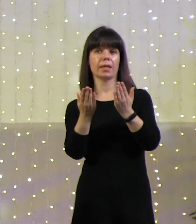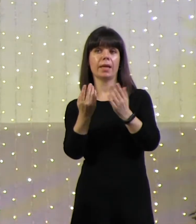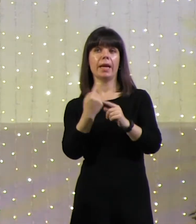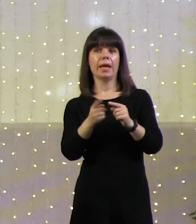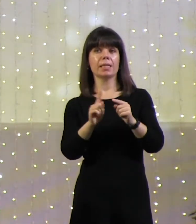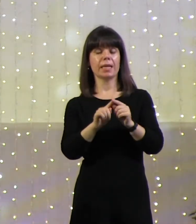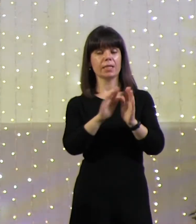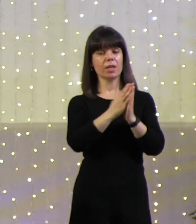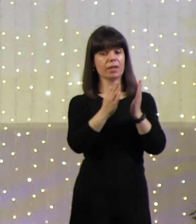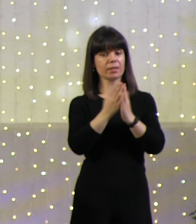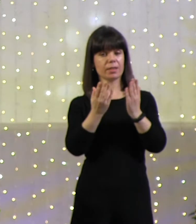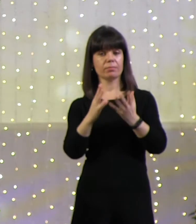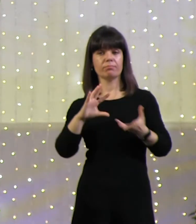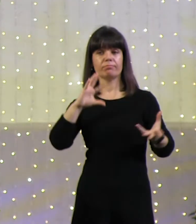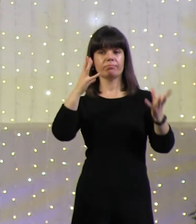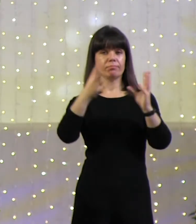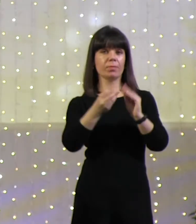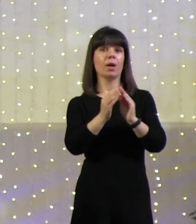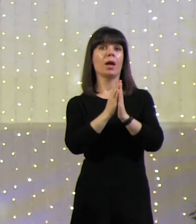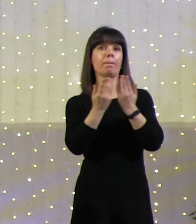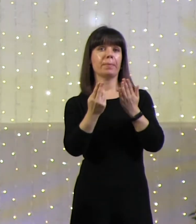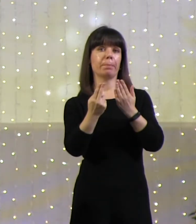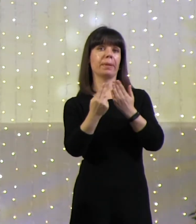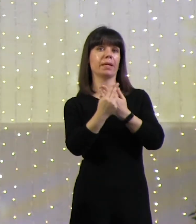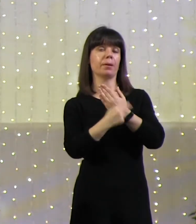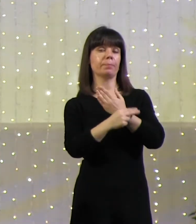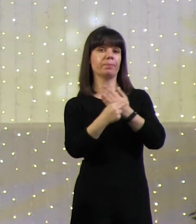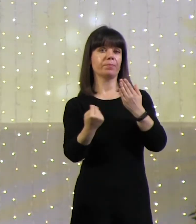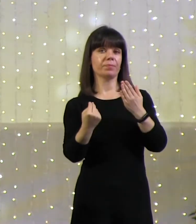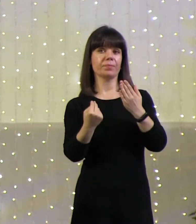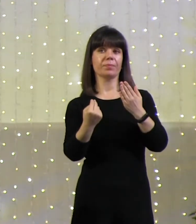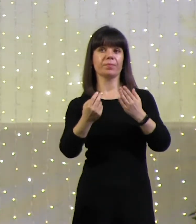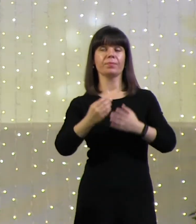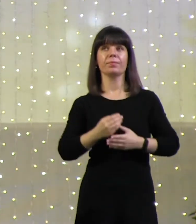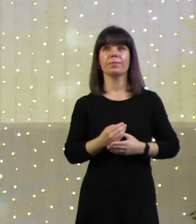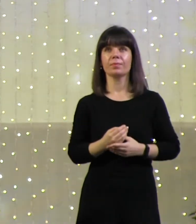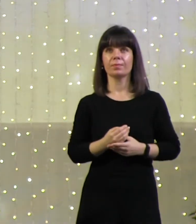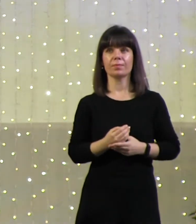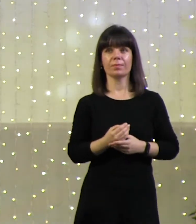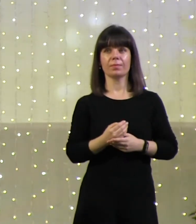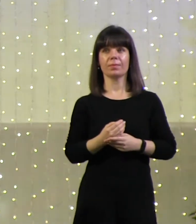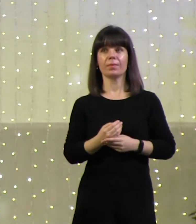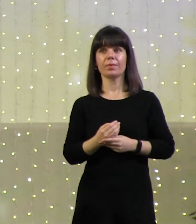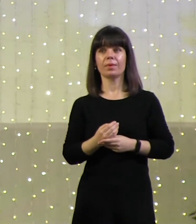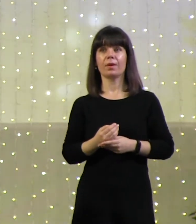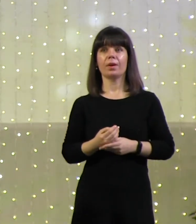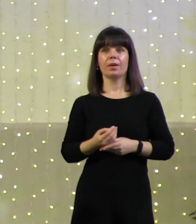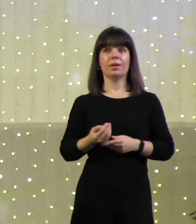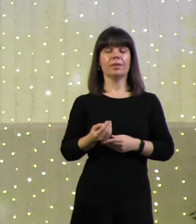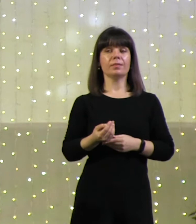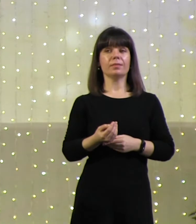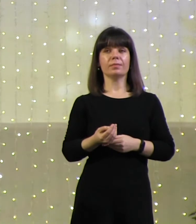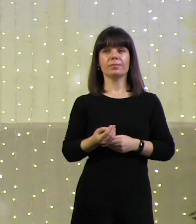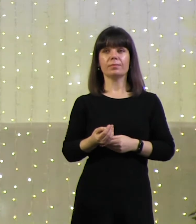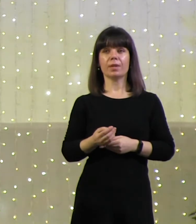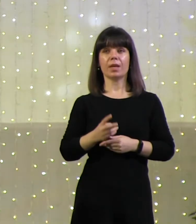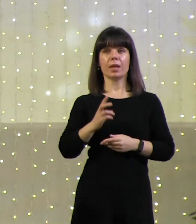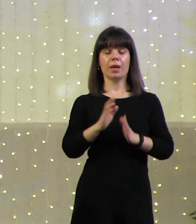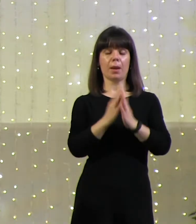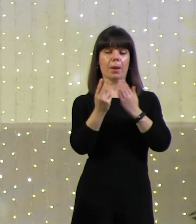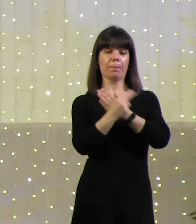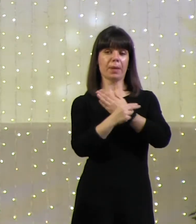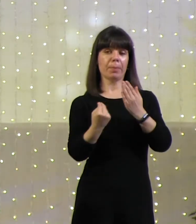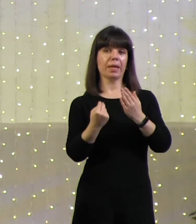каноническая, 66 книг Библии, руководствуясь которой, веря в которую, в ее богодохновенность, в ее данность от